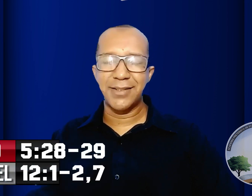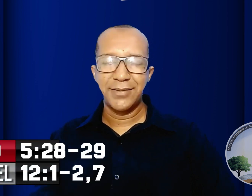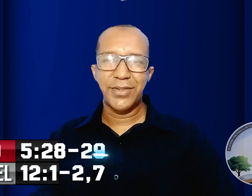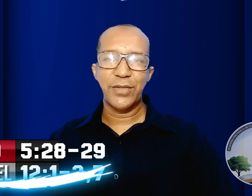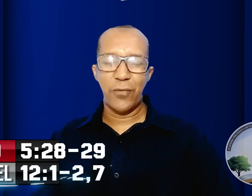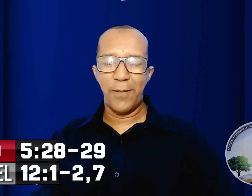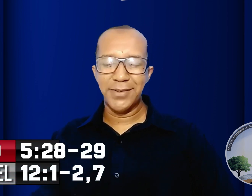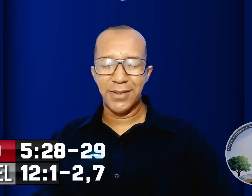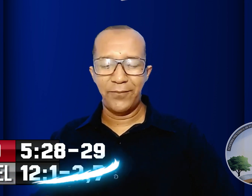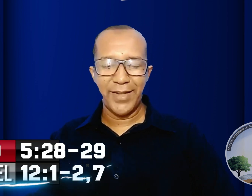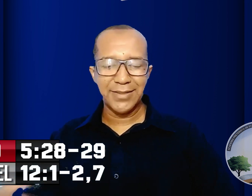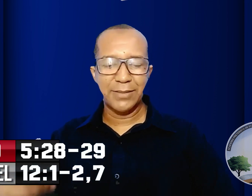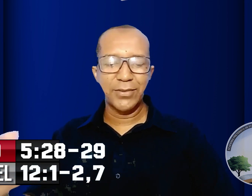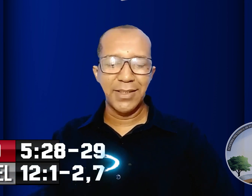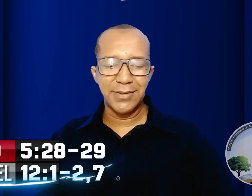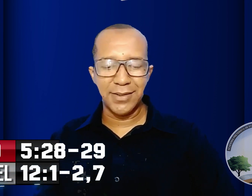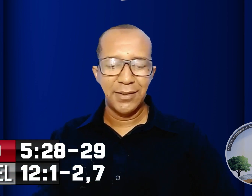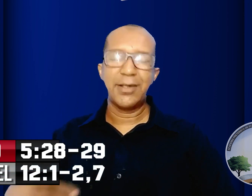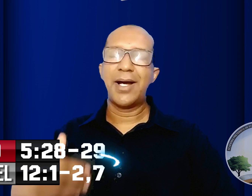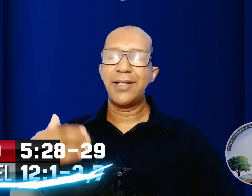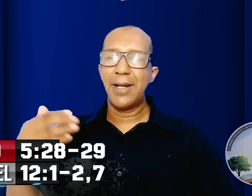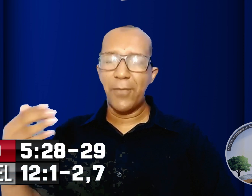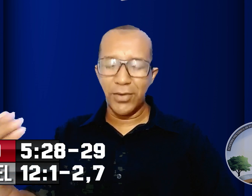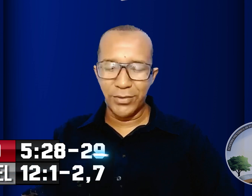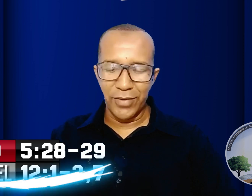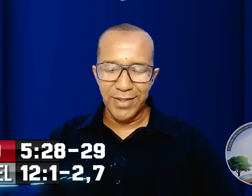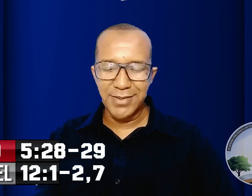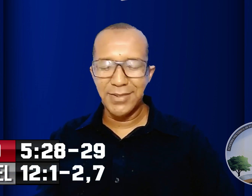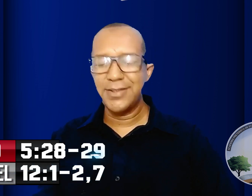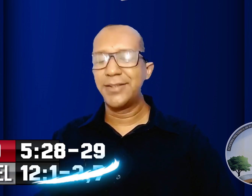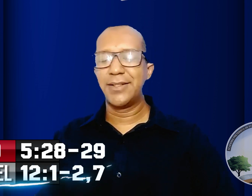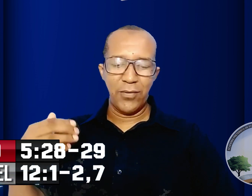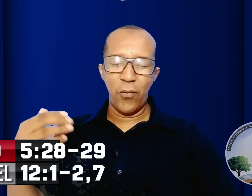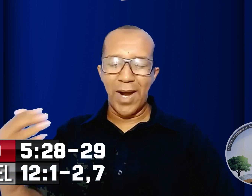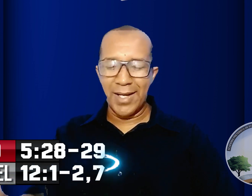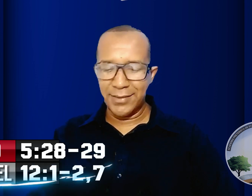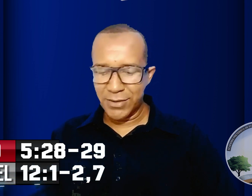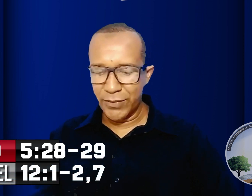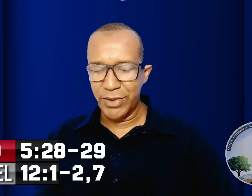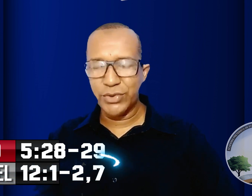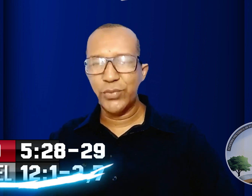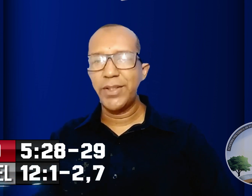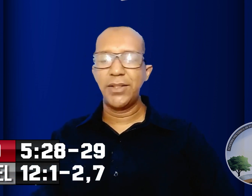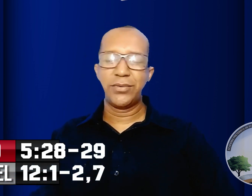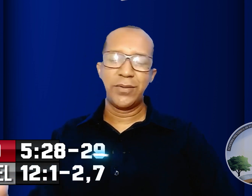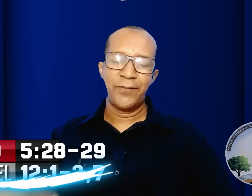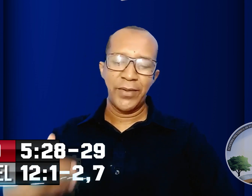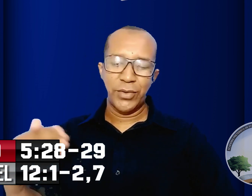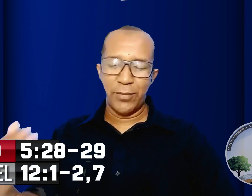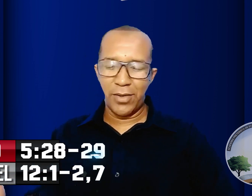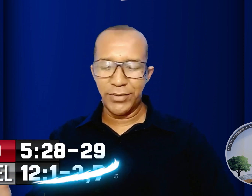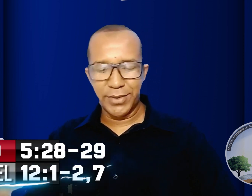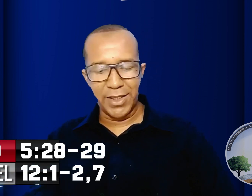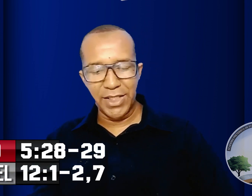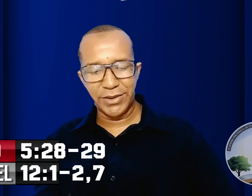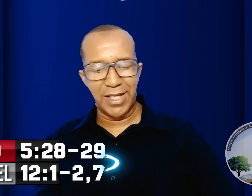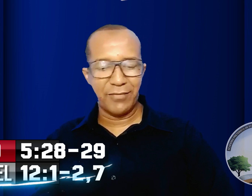transformação essa mudança ali a morte foi vencida o Hades foi destruído os mortos que lá estavam